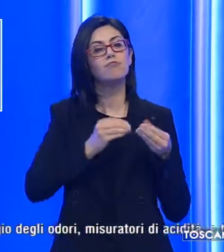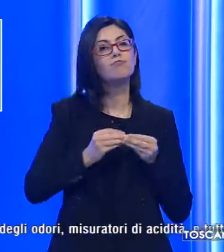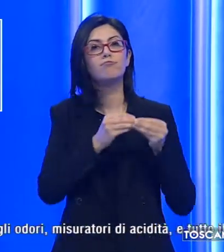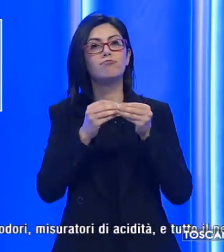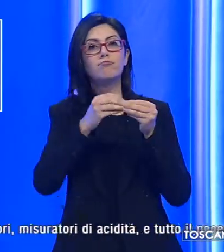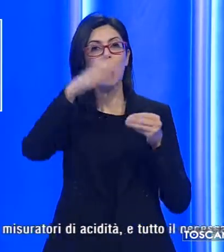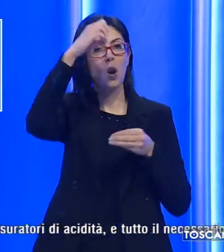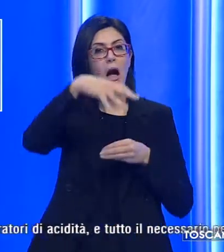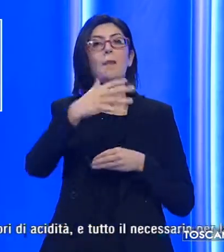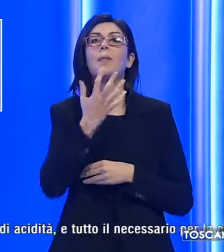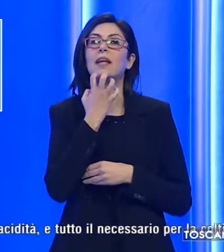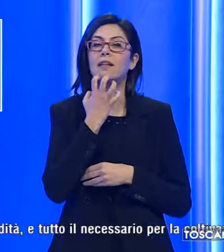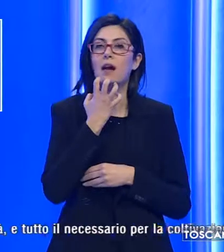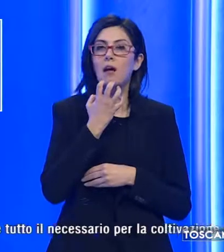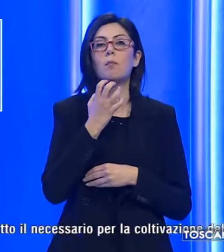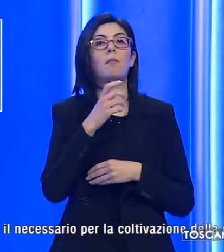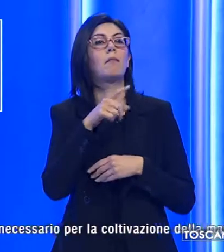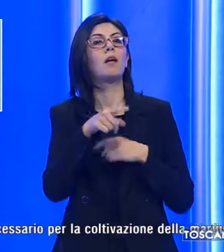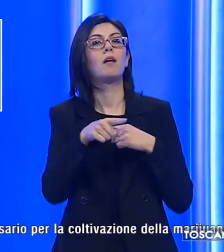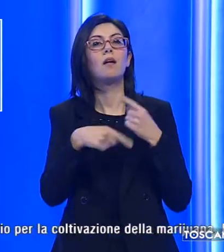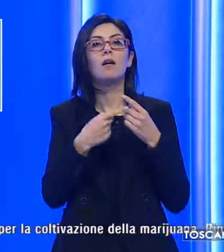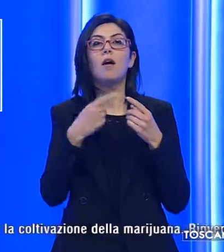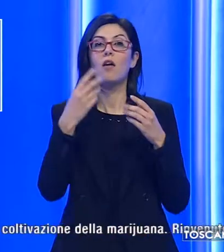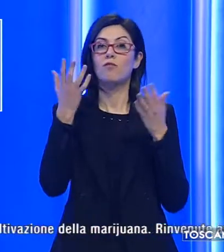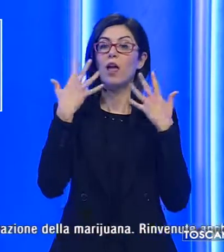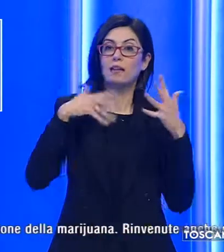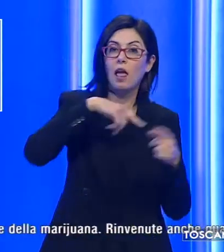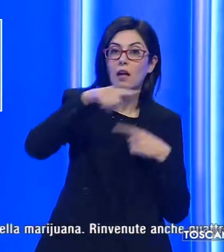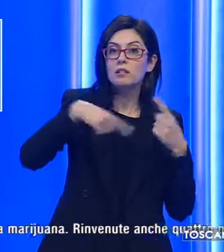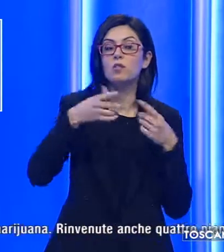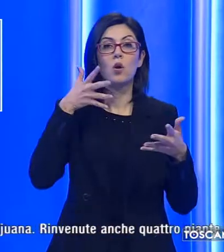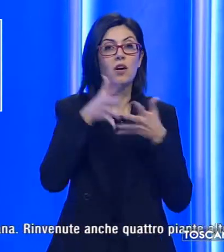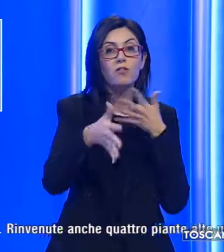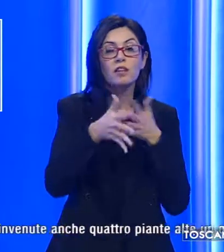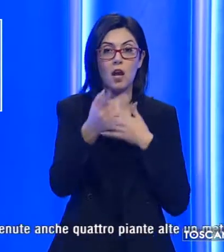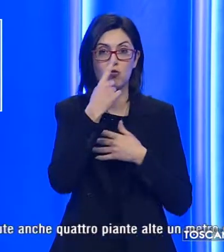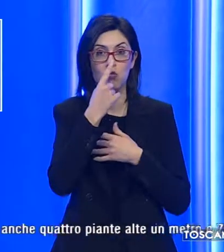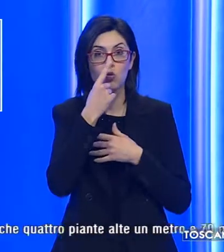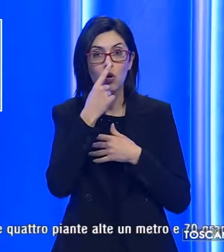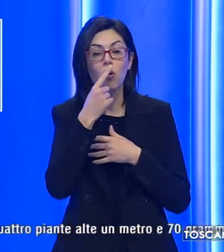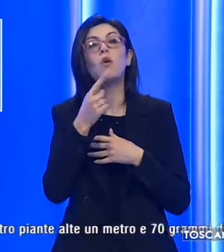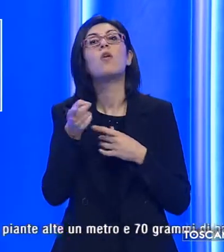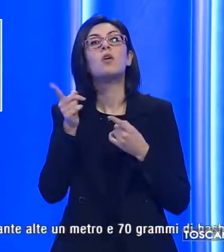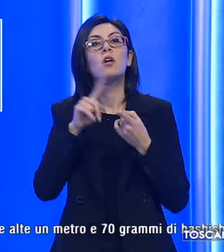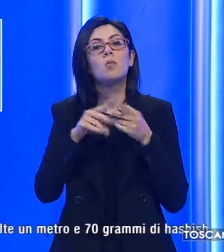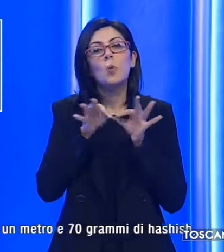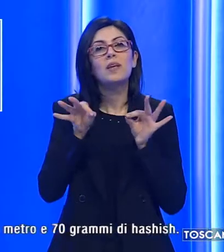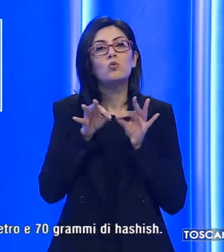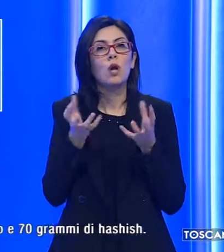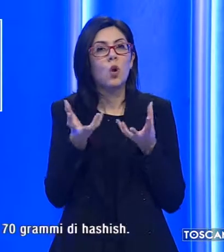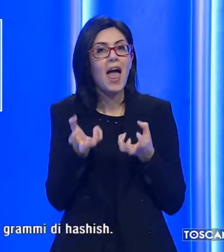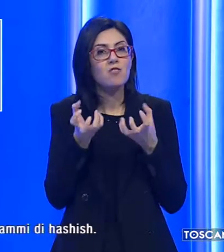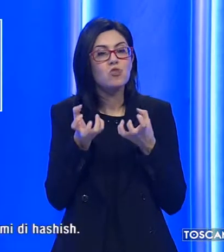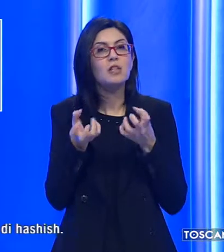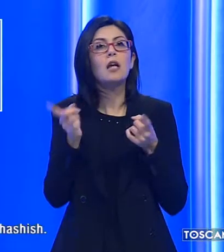lampade termiche, sistemi di ventilazione e filtraggio degli odori, misuratori di acidità